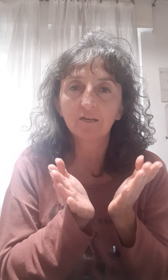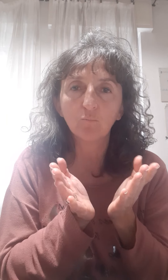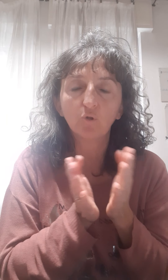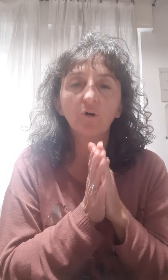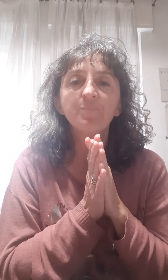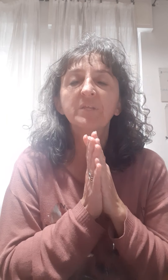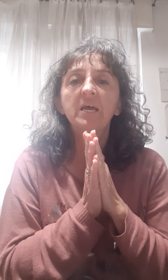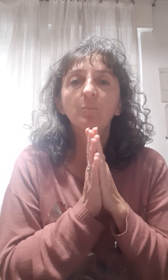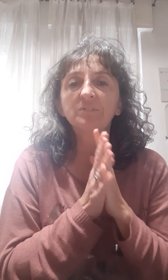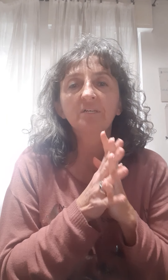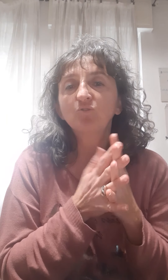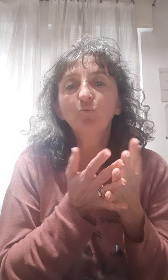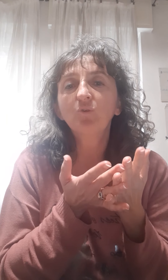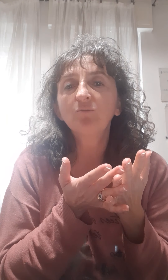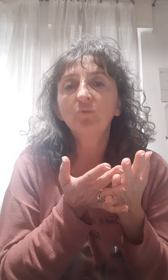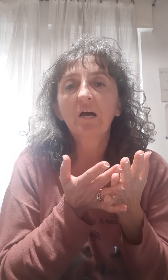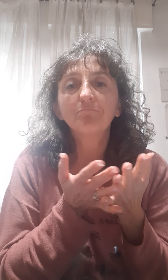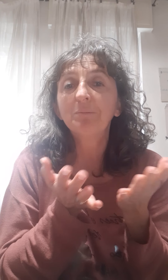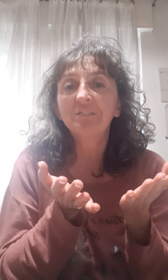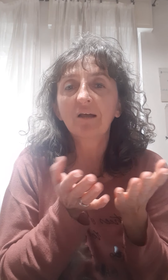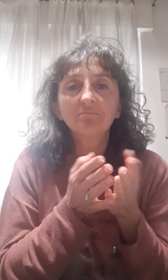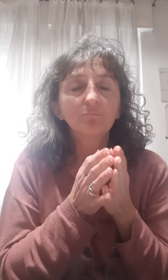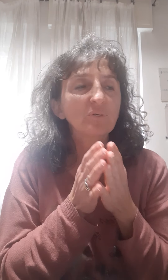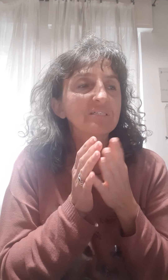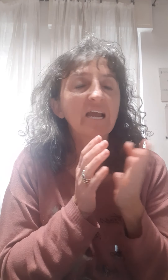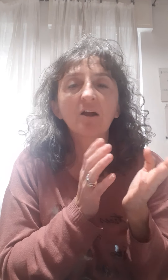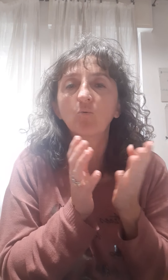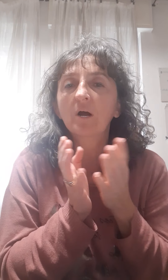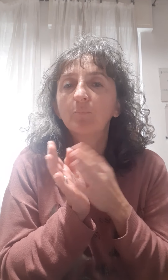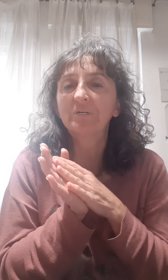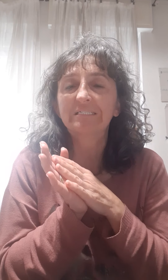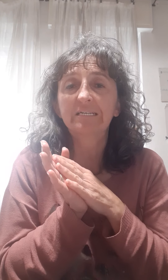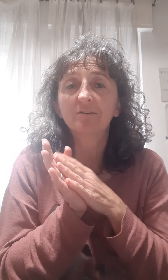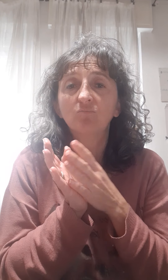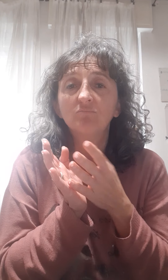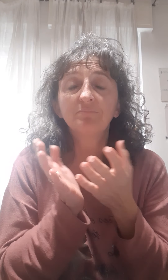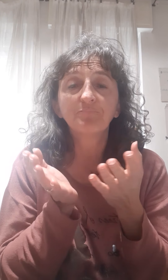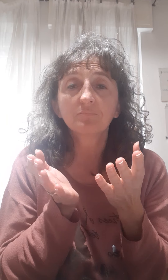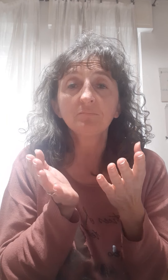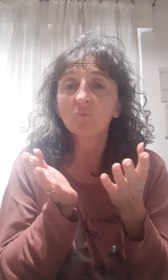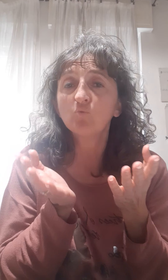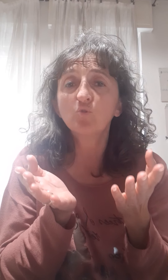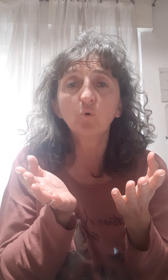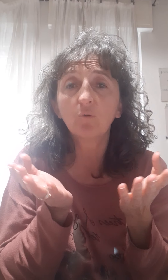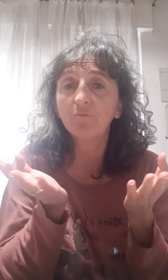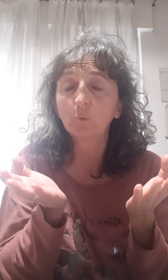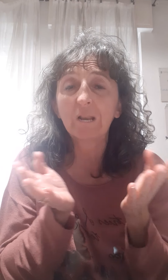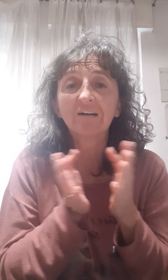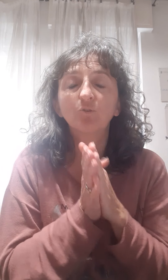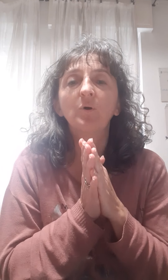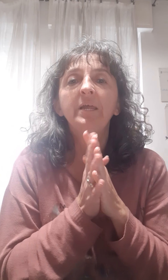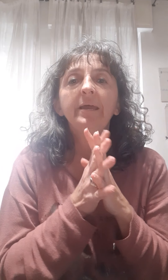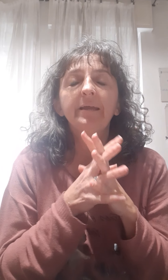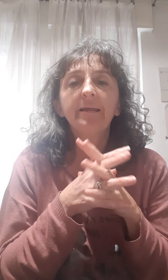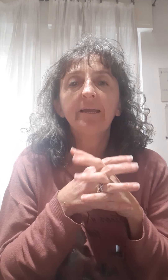che modo? Può essere aggiunto ad una bibita, può essere acqua, può essere un succo, frullato e